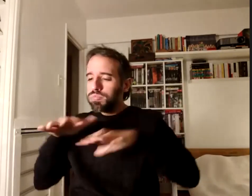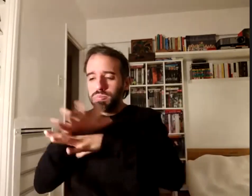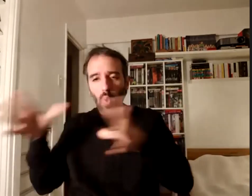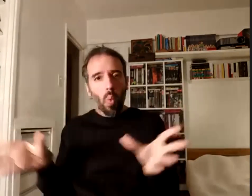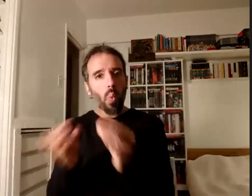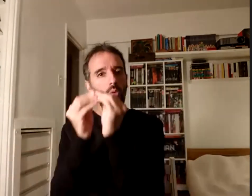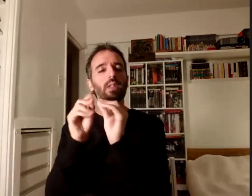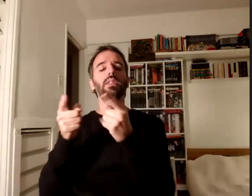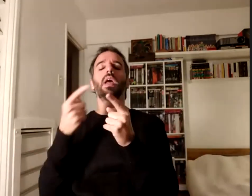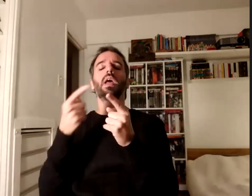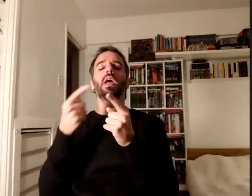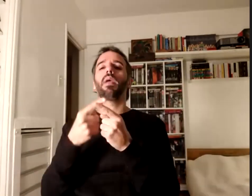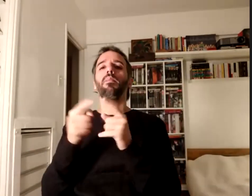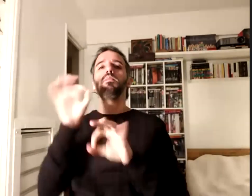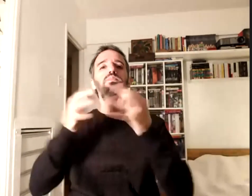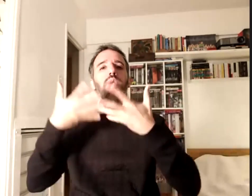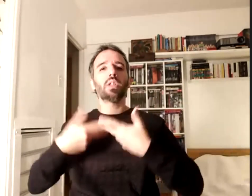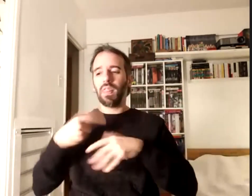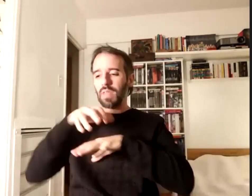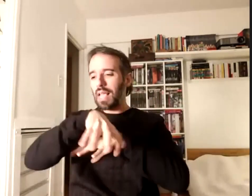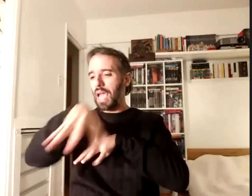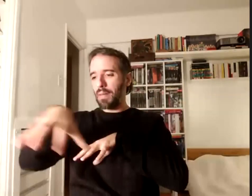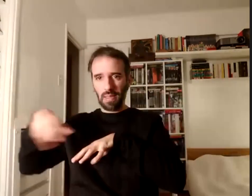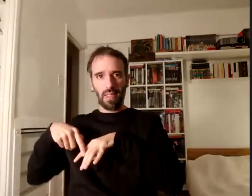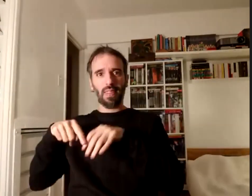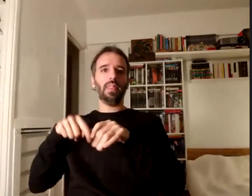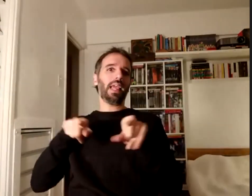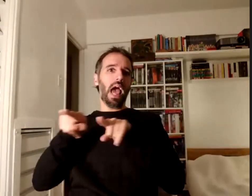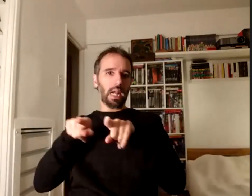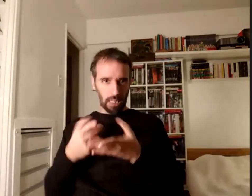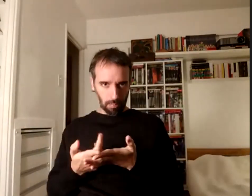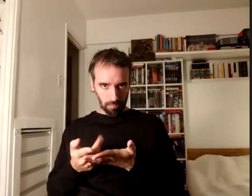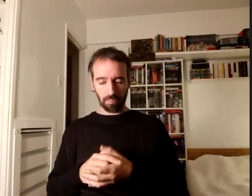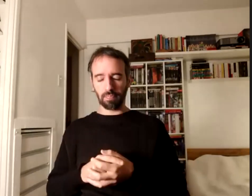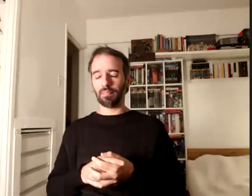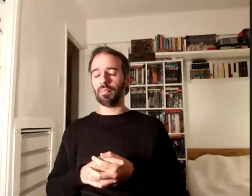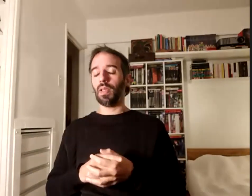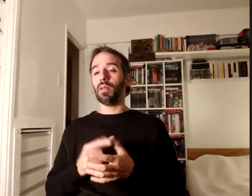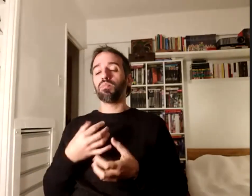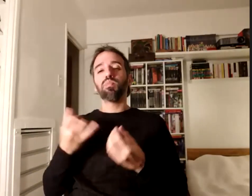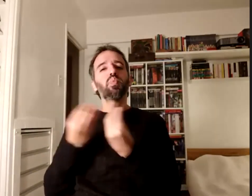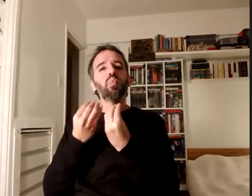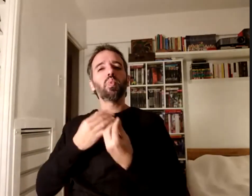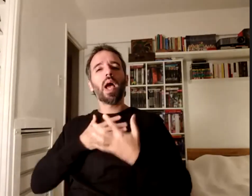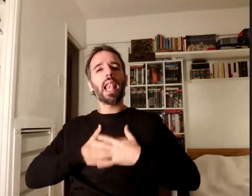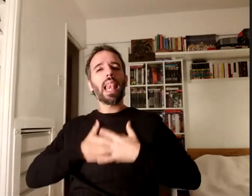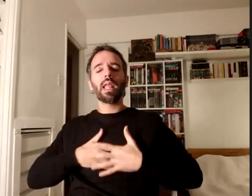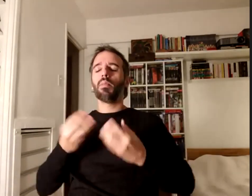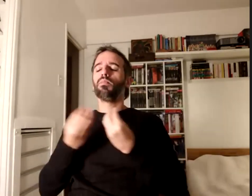con los diferentes departamentos de carrera por solo nombrar algunos nos llena de alegría poder estar compartiéndolo con todos en este